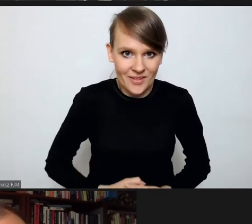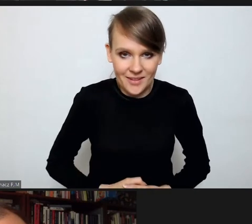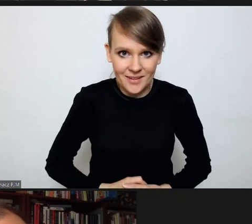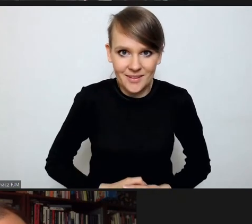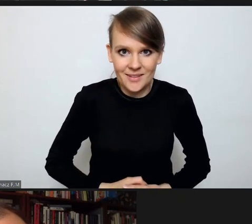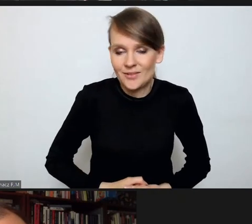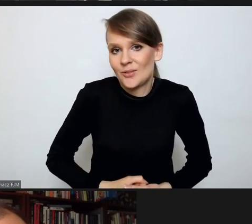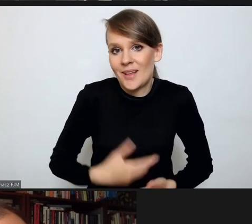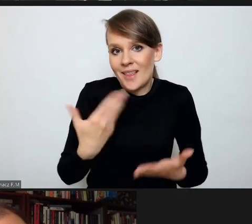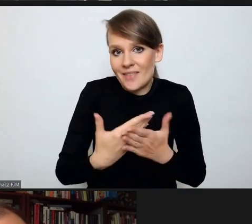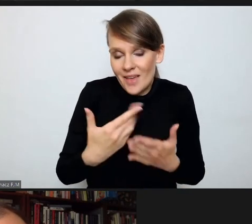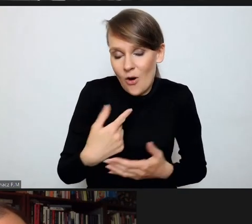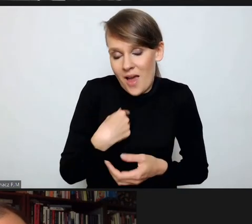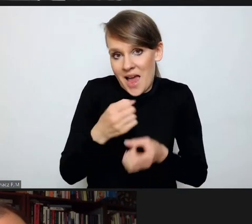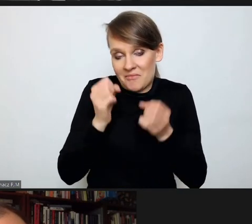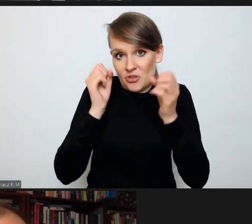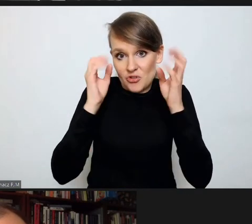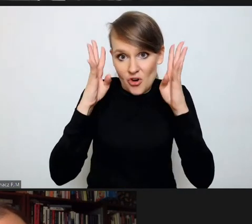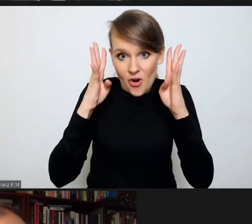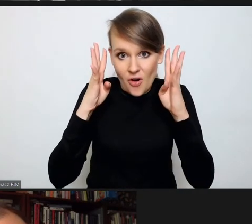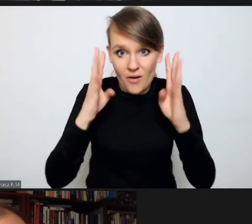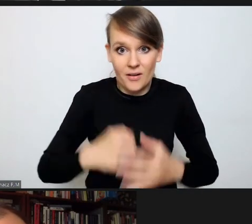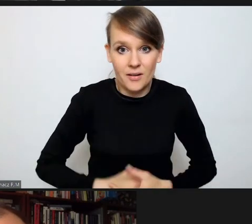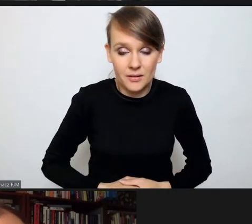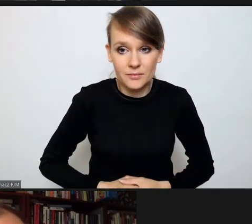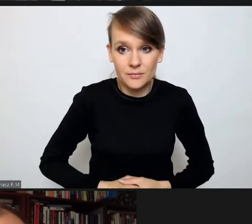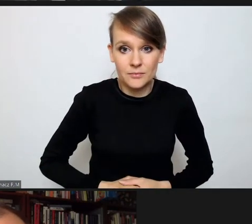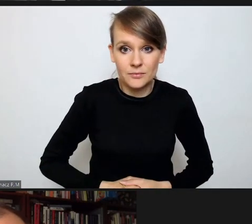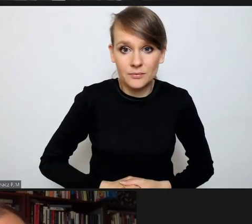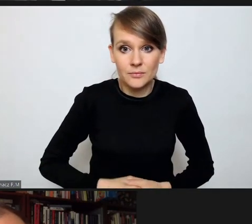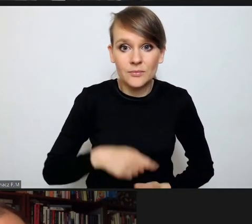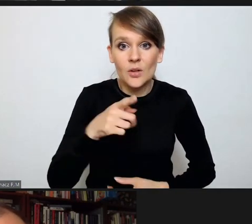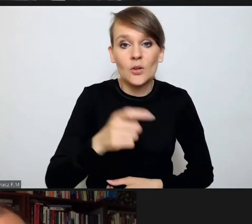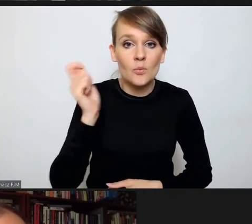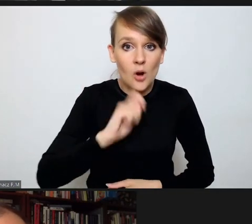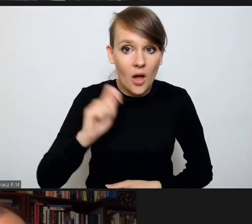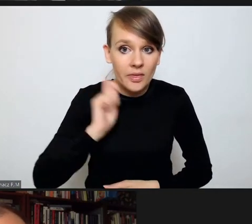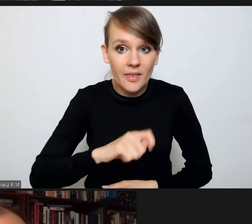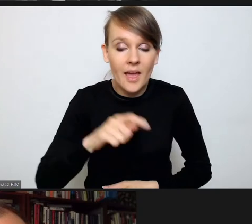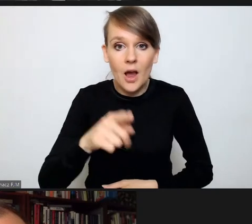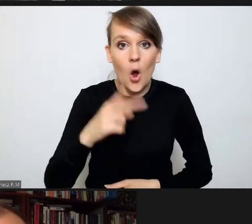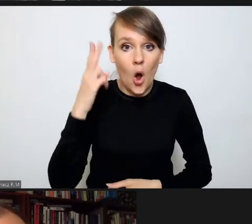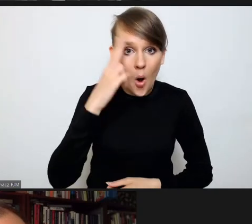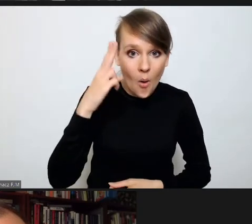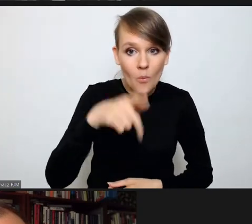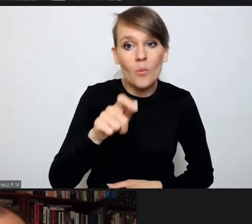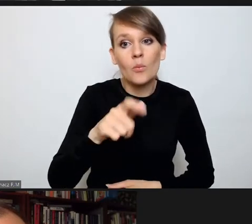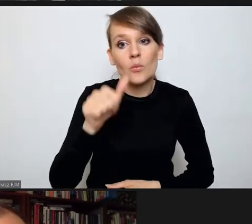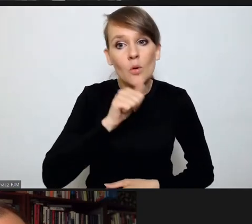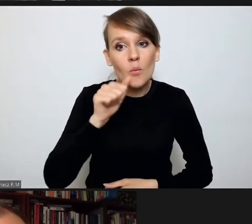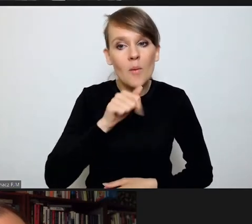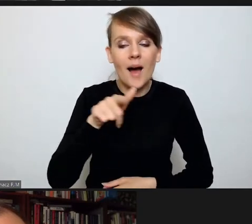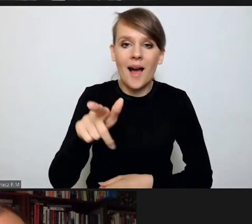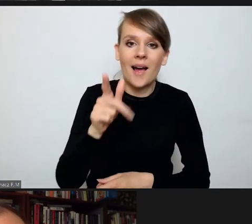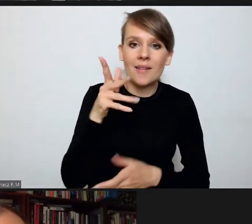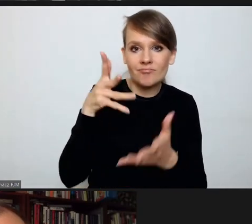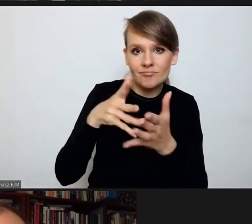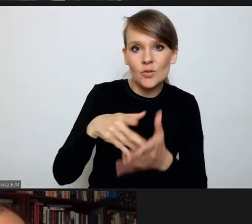mojemu zszokowaniu, jeżeli tak zwane zbrodnie komunistyczne próbuje się kwalifikować jako zbrodnie przeciwko ludzkości.